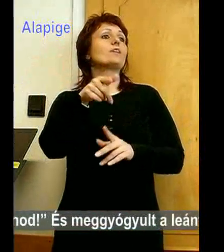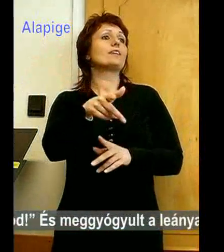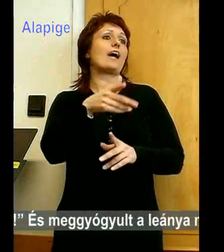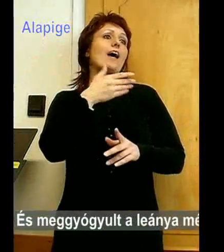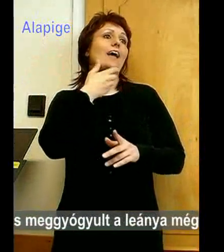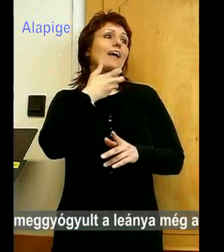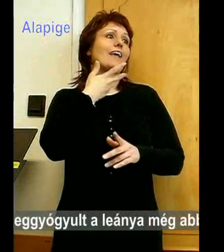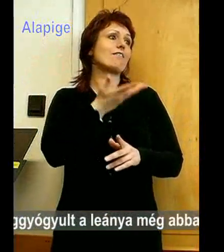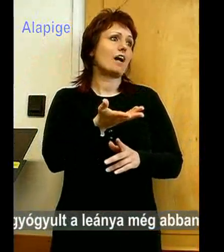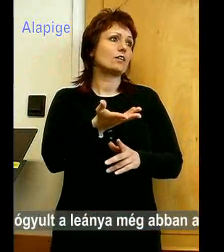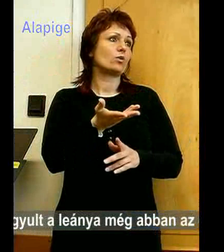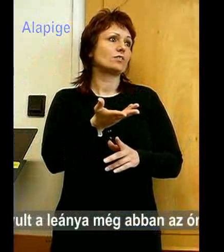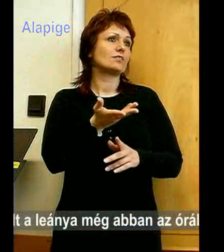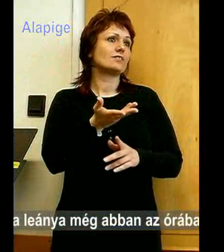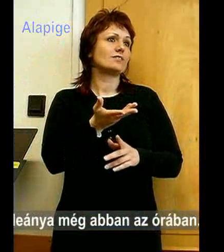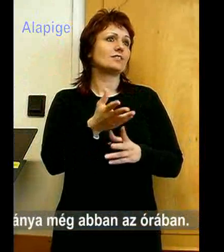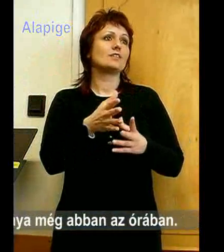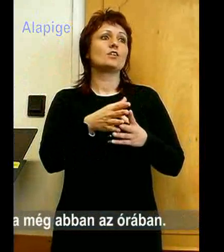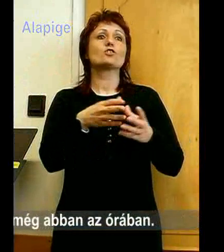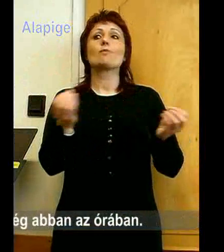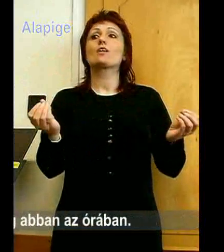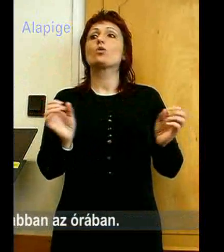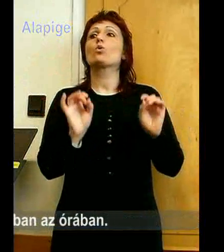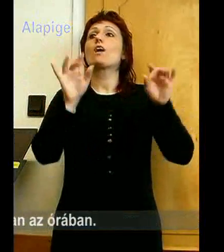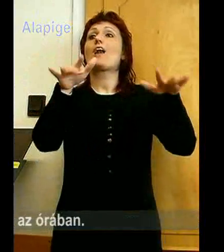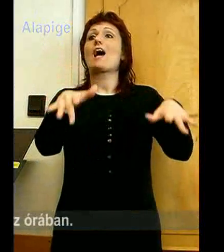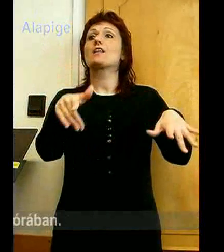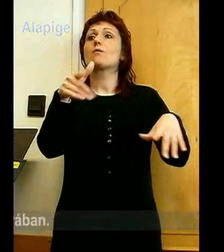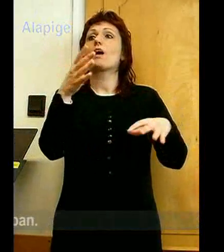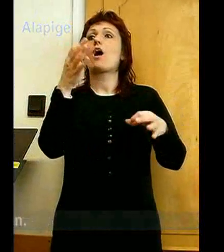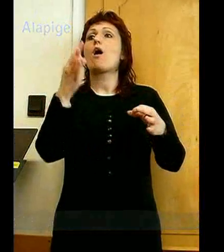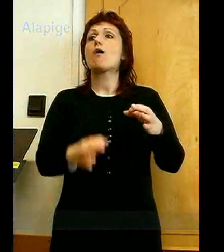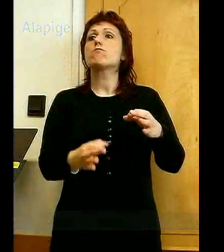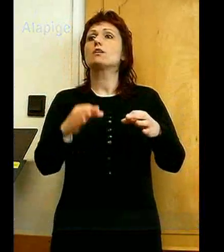meggyógyult a leánya, még abban az órában. Eddig az igen.